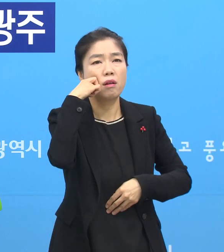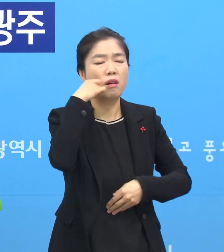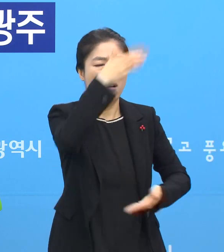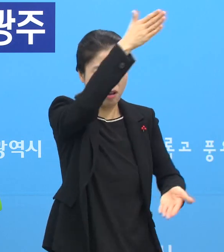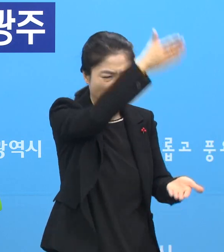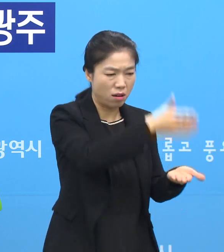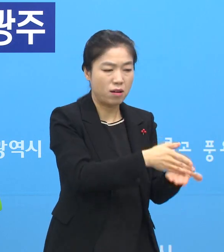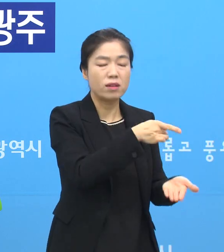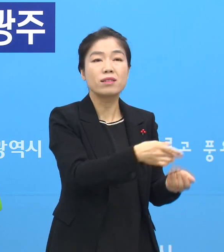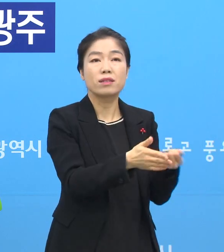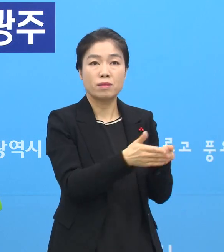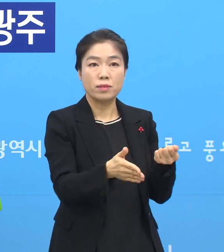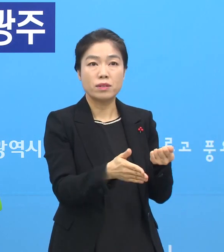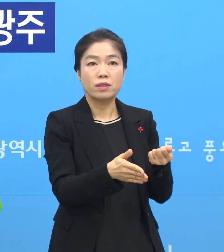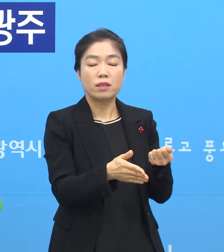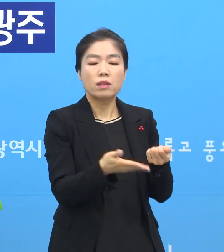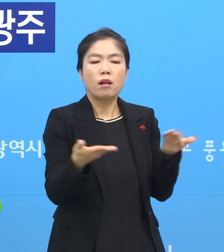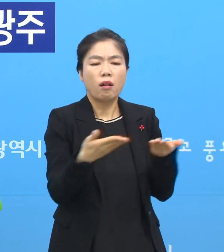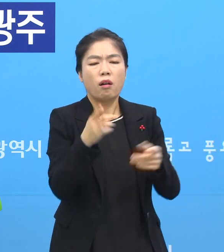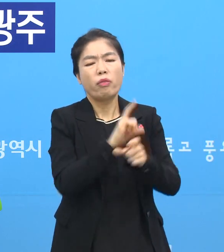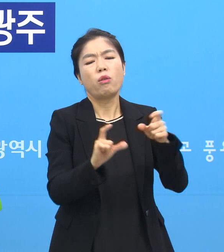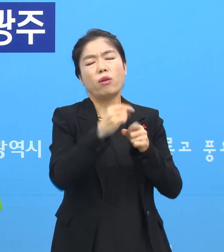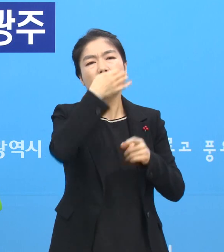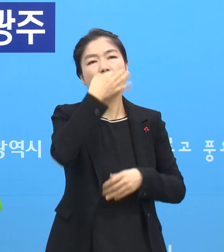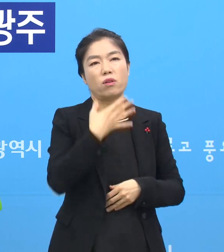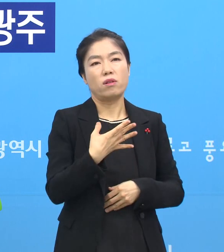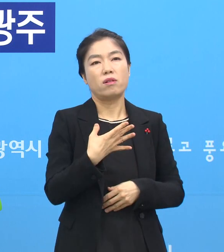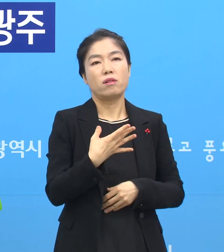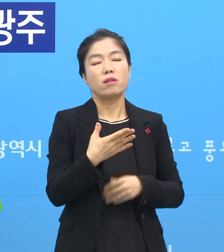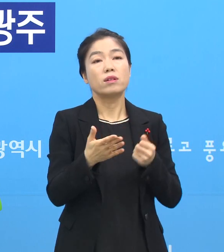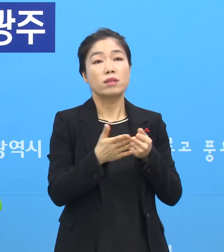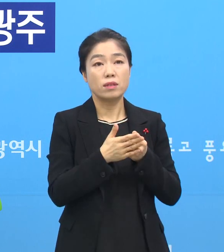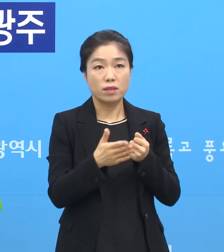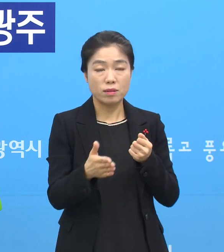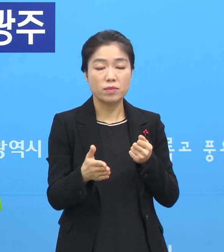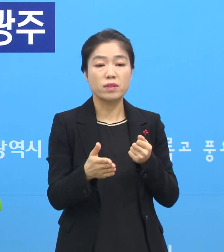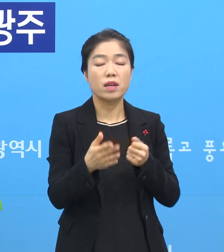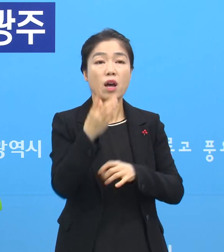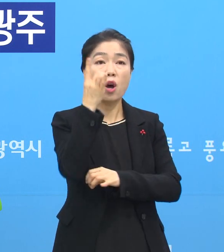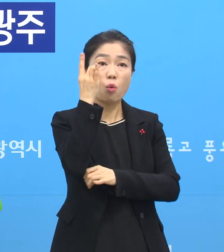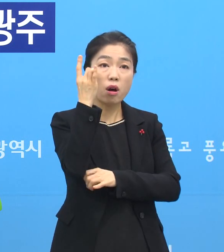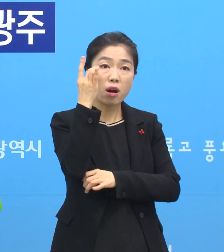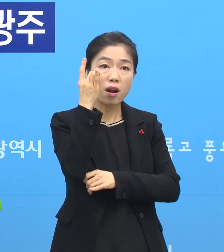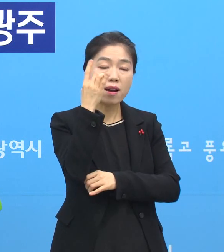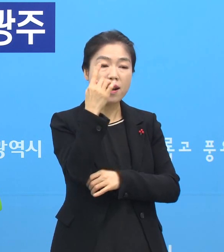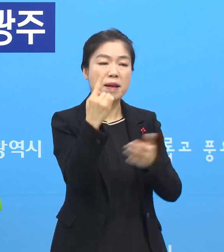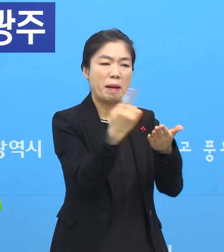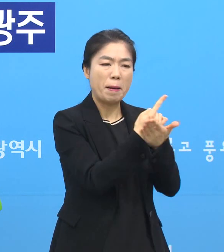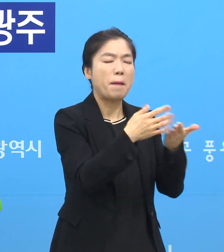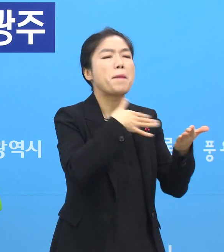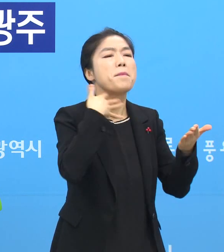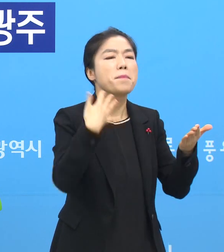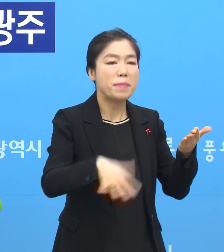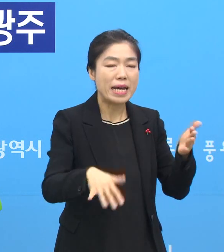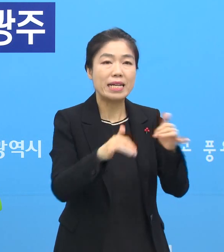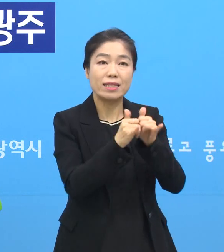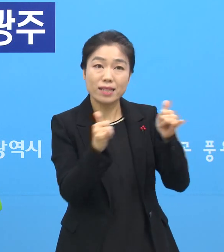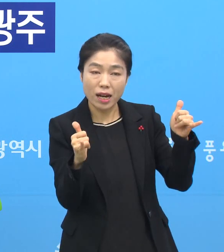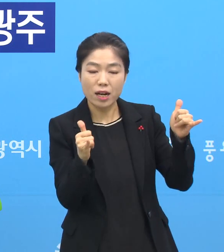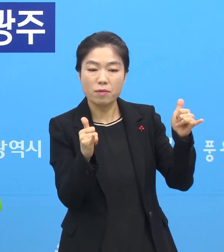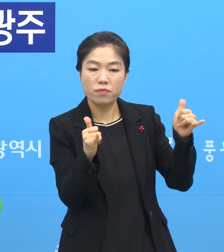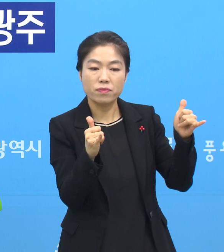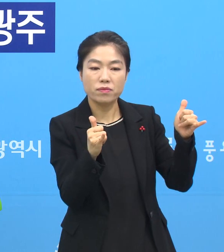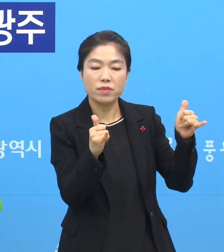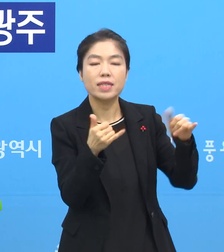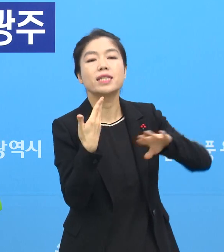않습니까. 그래서 일의 강도가 훨씬 세집니다. 그래서 기존에 있는 비접촉된 환자들을 가급적 저희들이